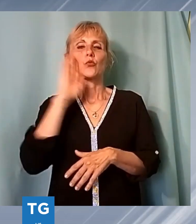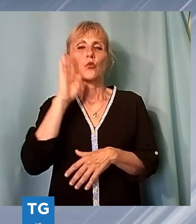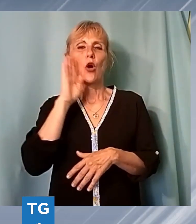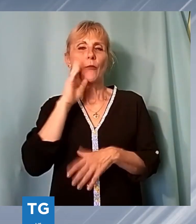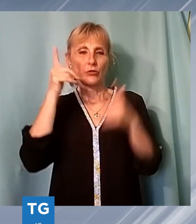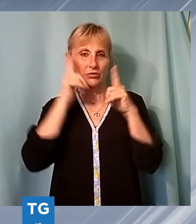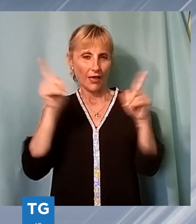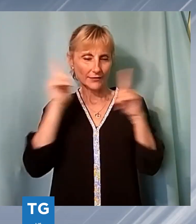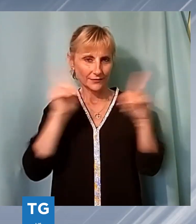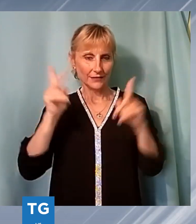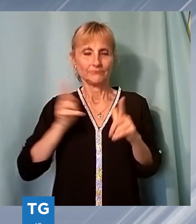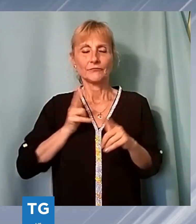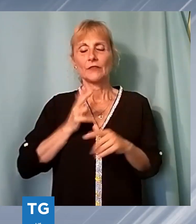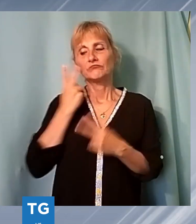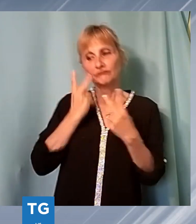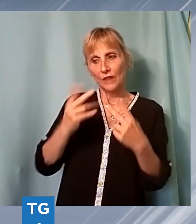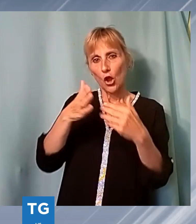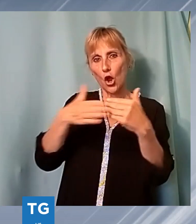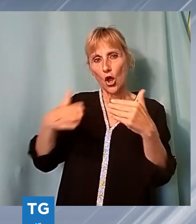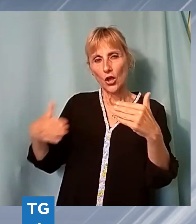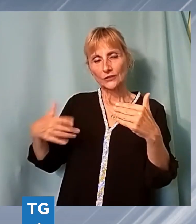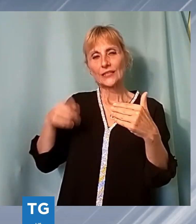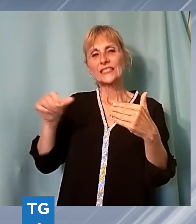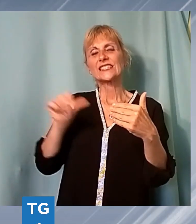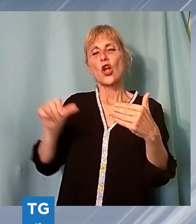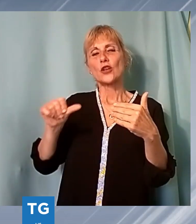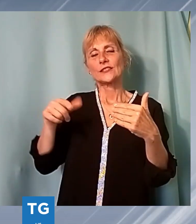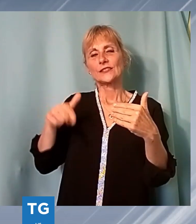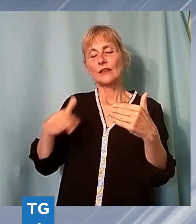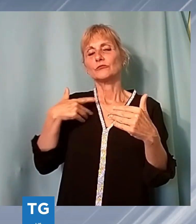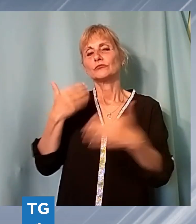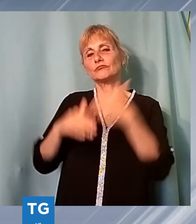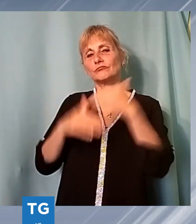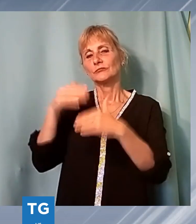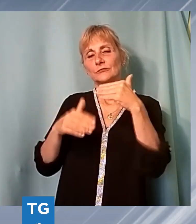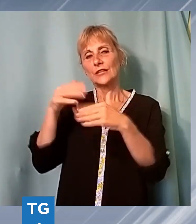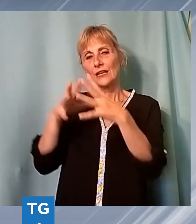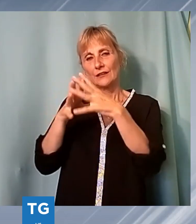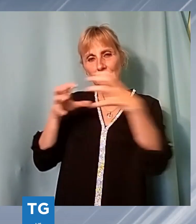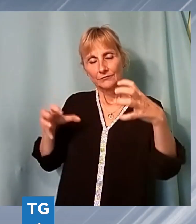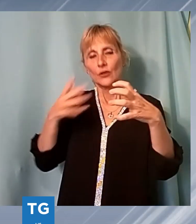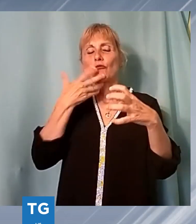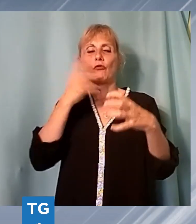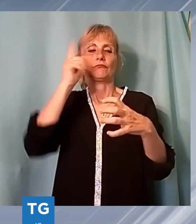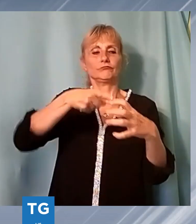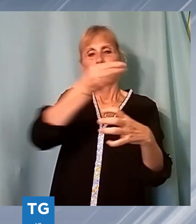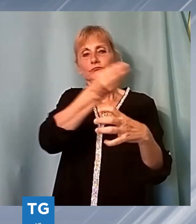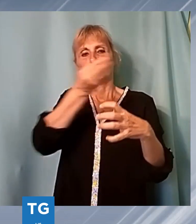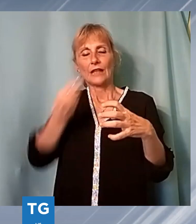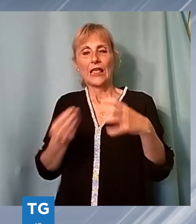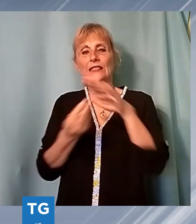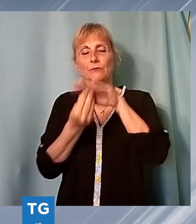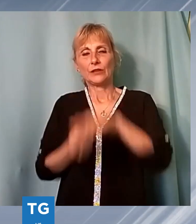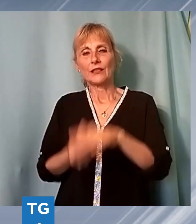costa scozzese per costruire una raffineria. Per questo incarica un suo dipendente di occuparsi degli acquisti e delle trattative.